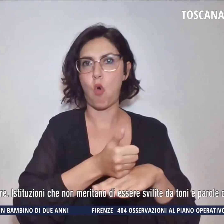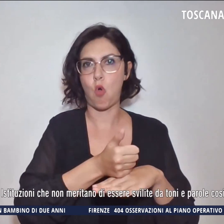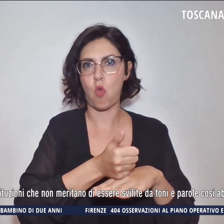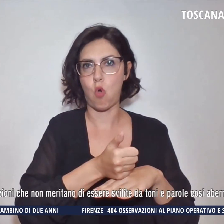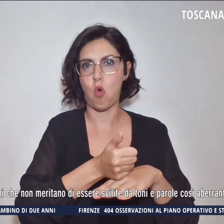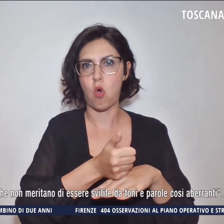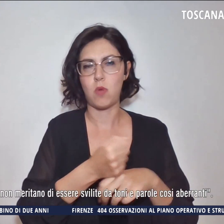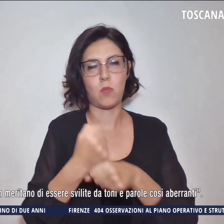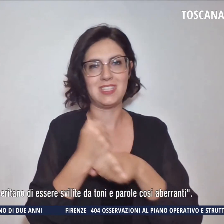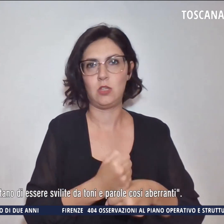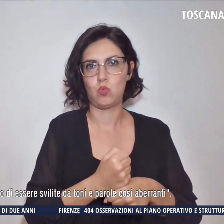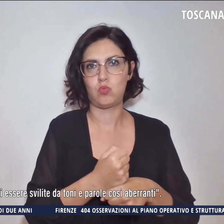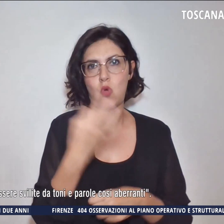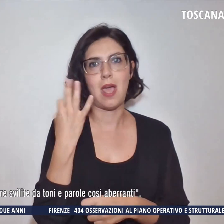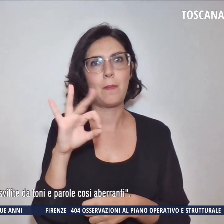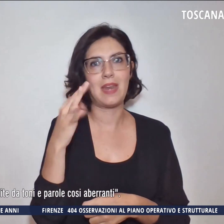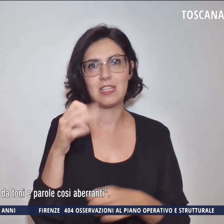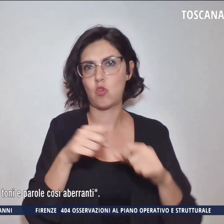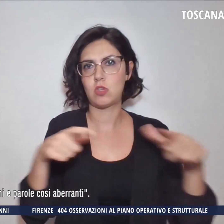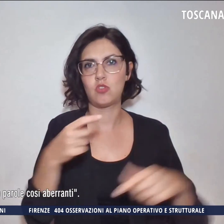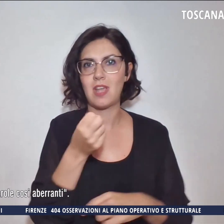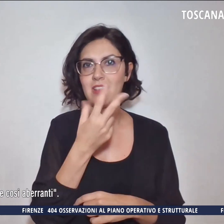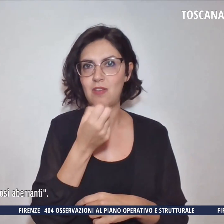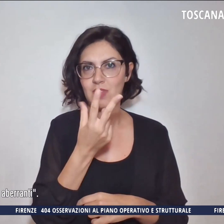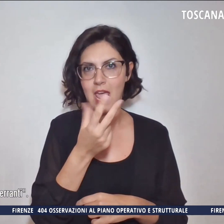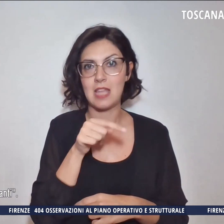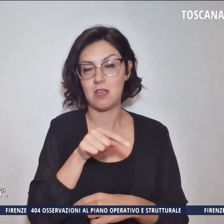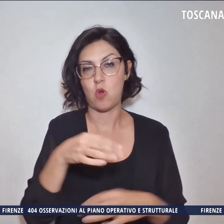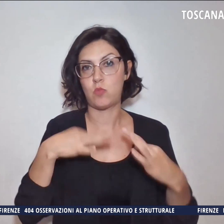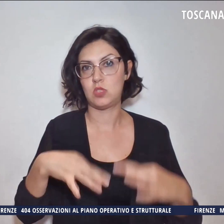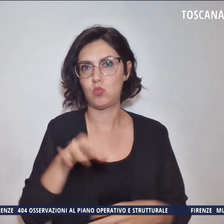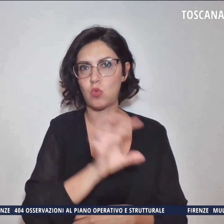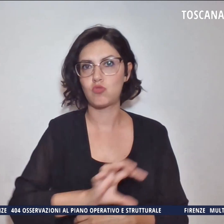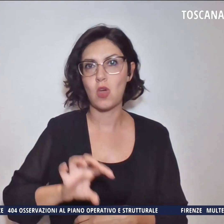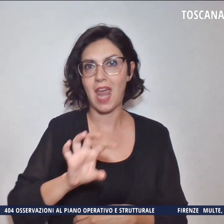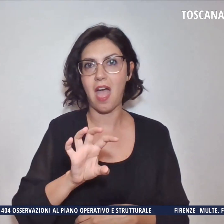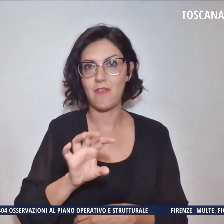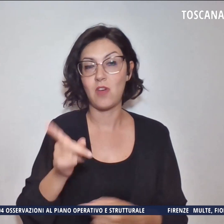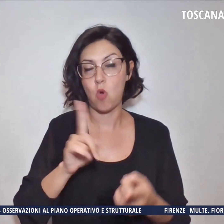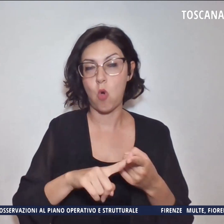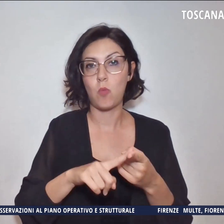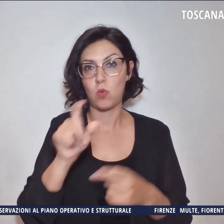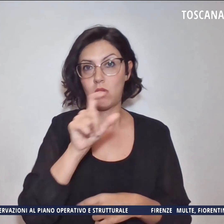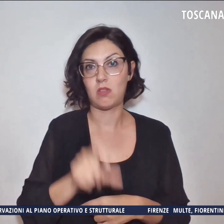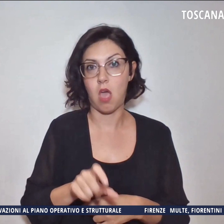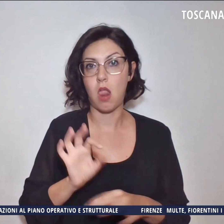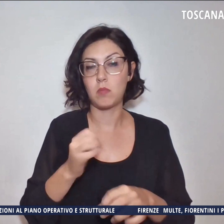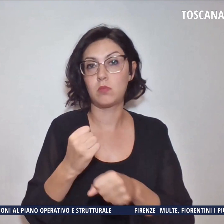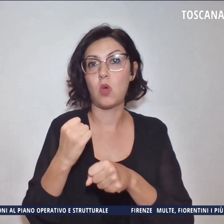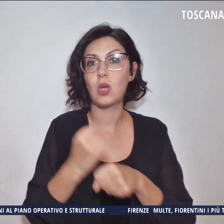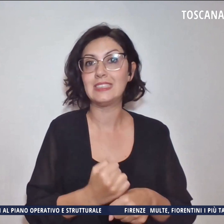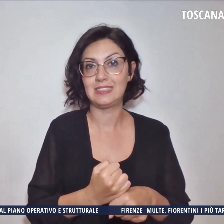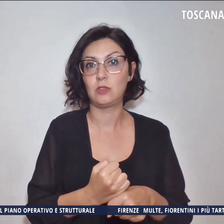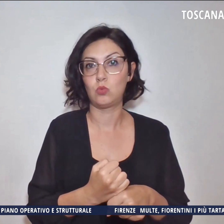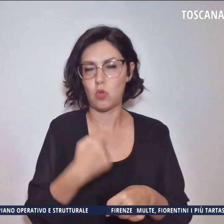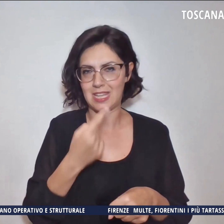preziosa per la città di Firenze come il Geografico e per il Paese. Istituzioni, prosegue Armentano,